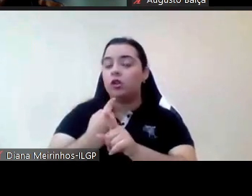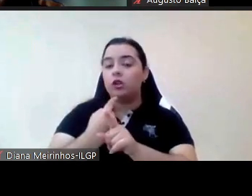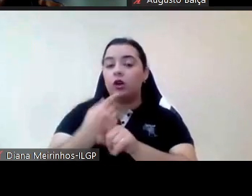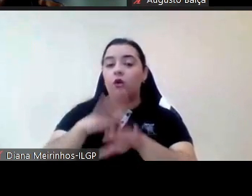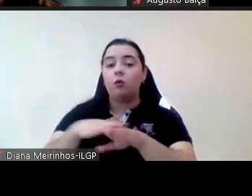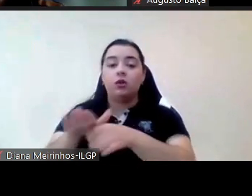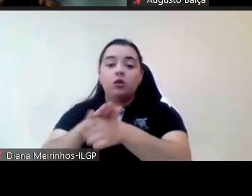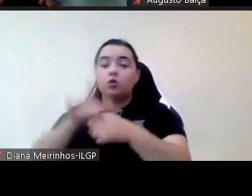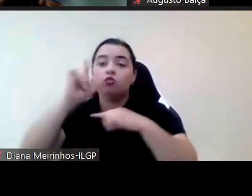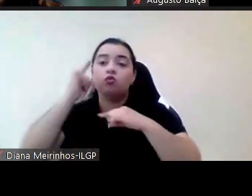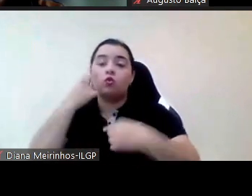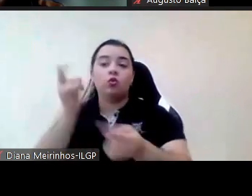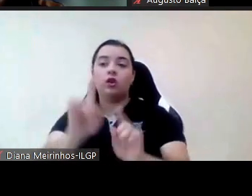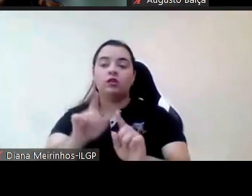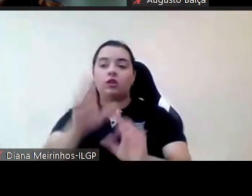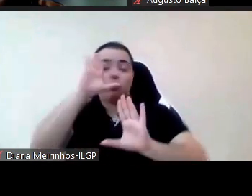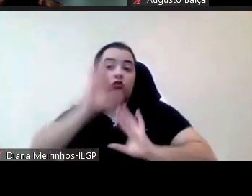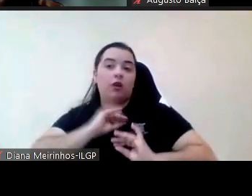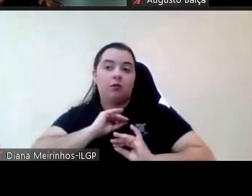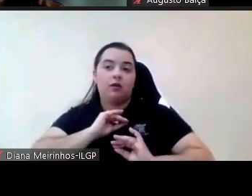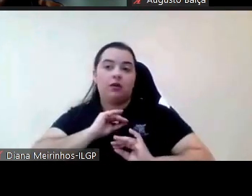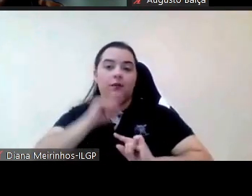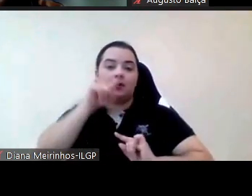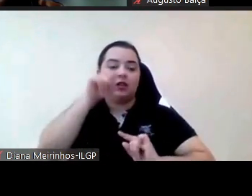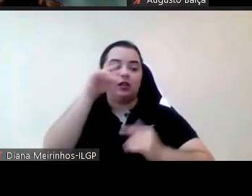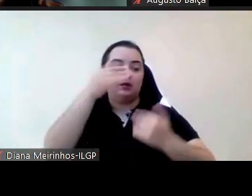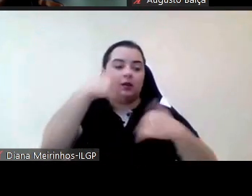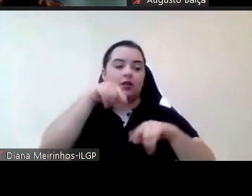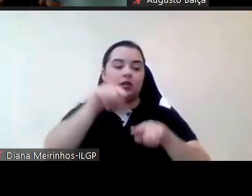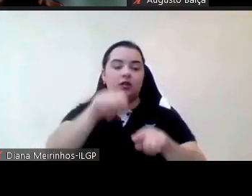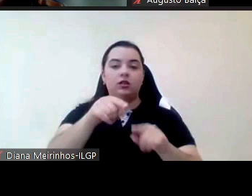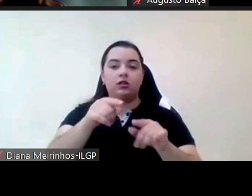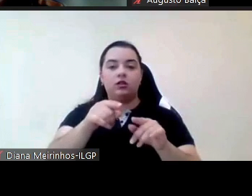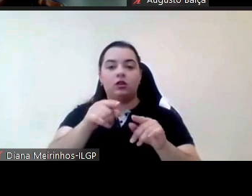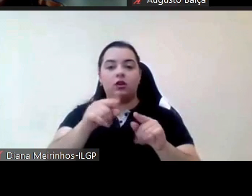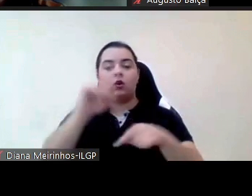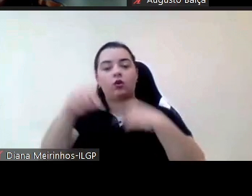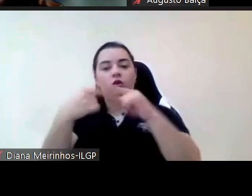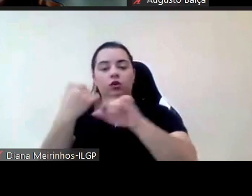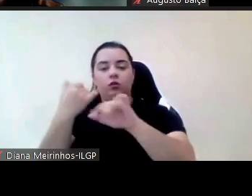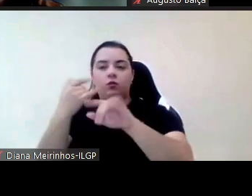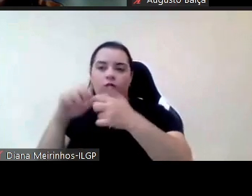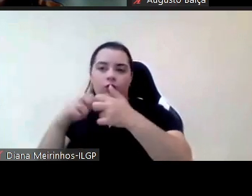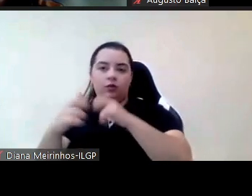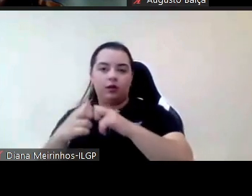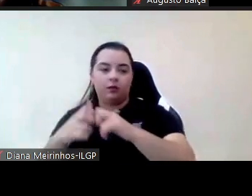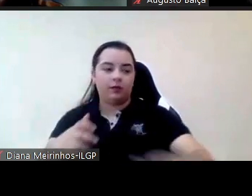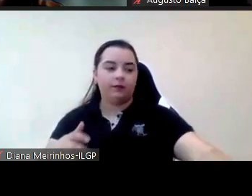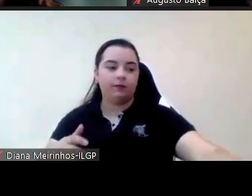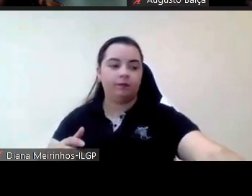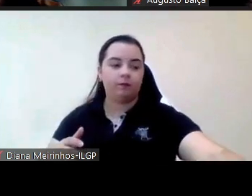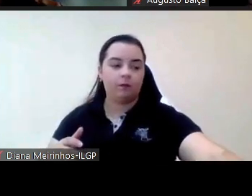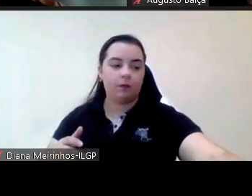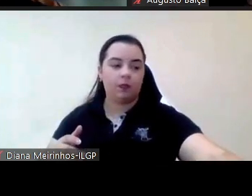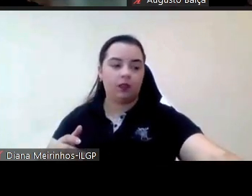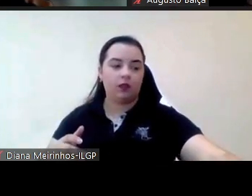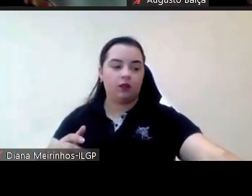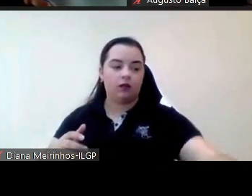e pronto mas isto já é outra coisa que não tem provavelmente a ver com a iliteracia mas há muitos procedimentos que agora se